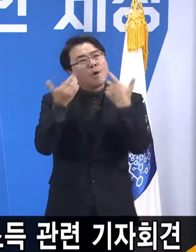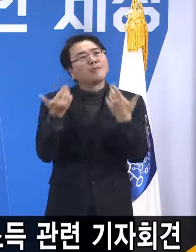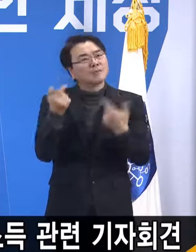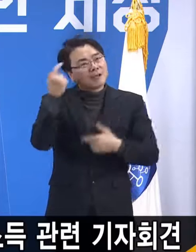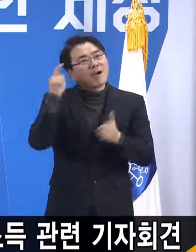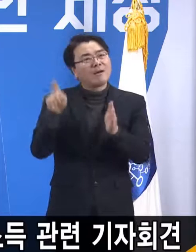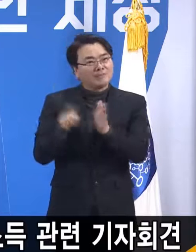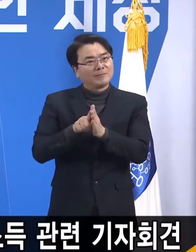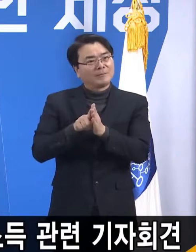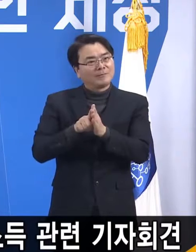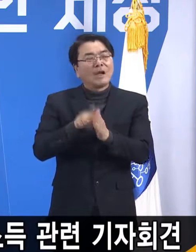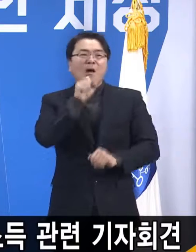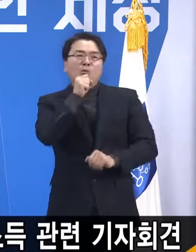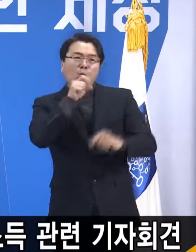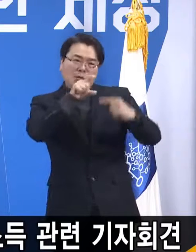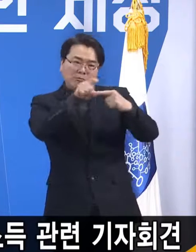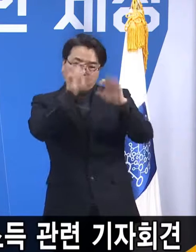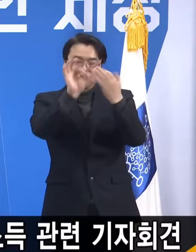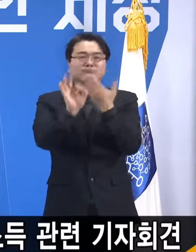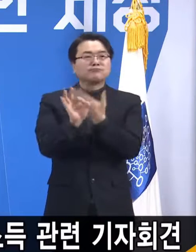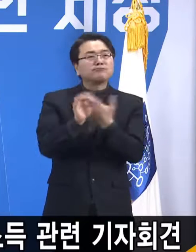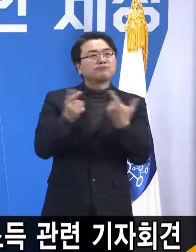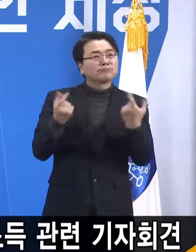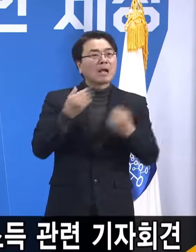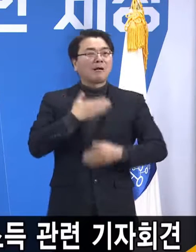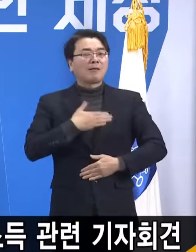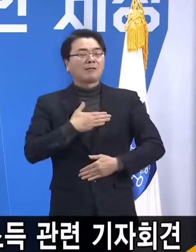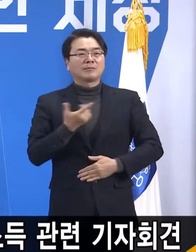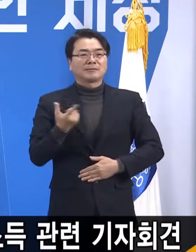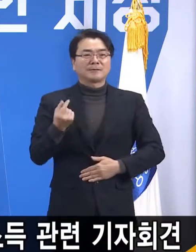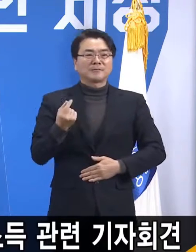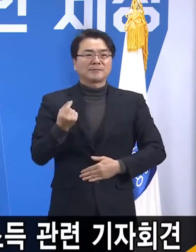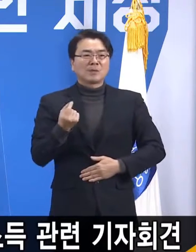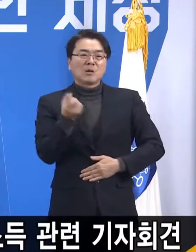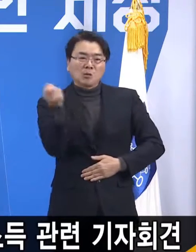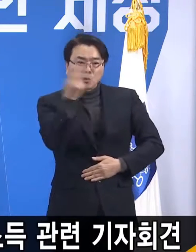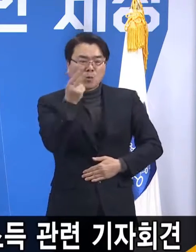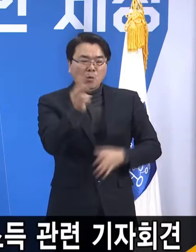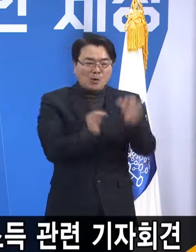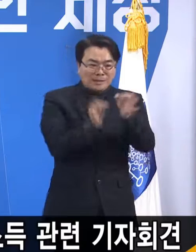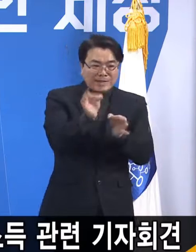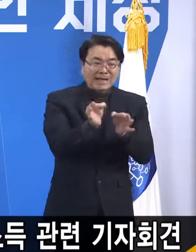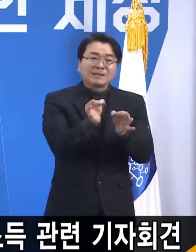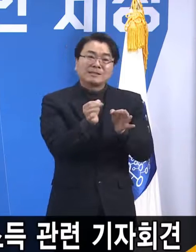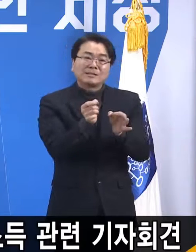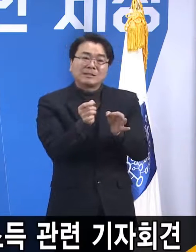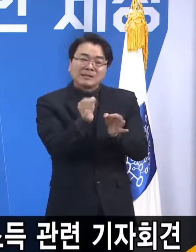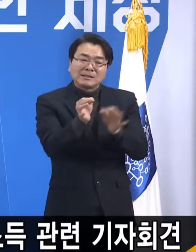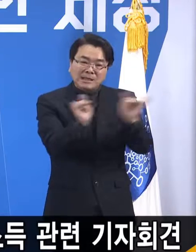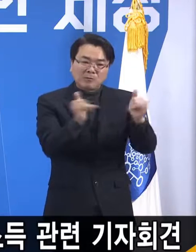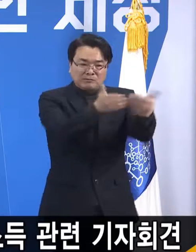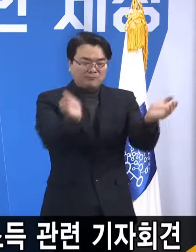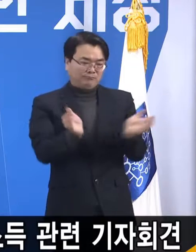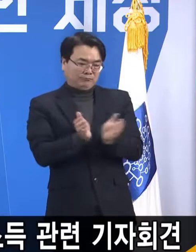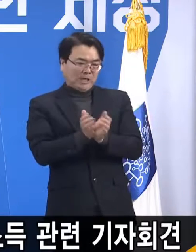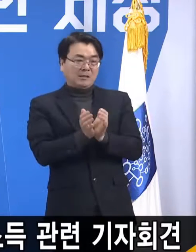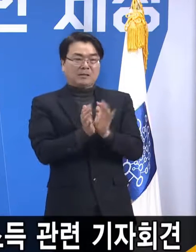이건 통계적으로 증명되는 일이고 소상공인들 본인이 스스로 소상공인 단체들을